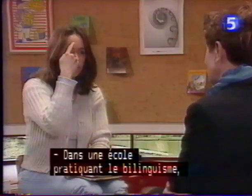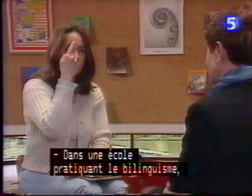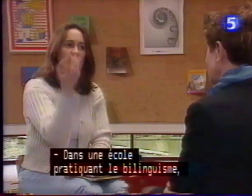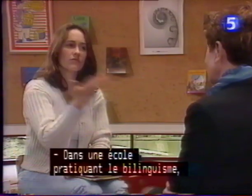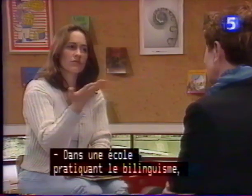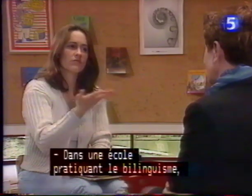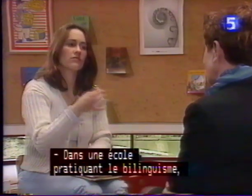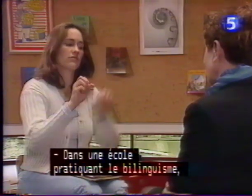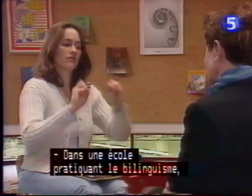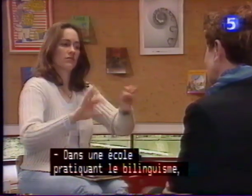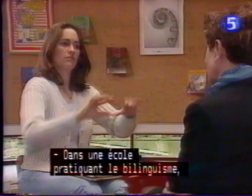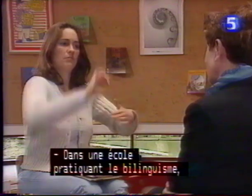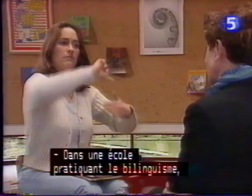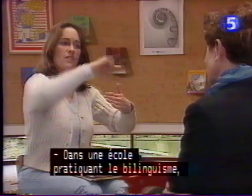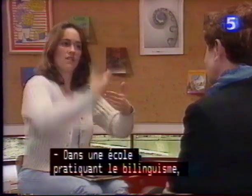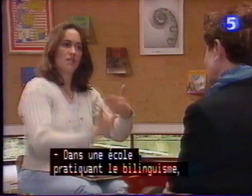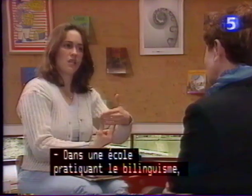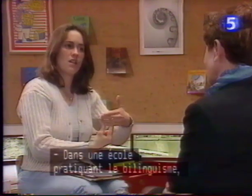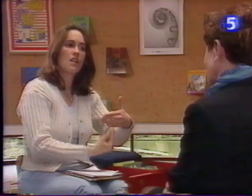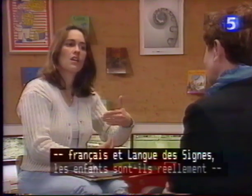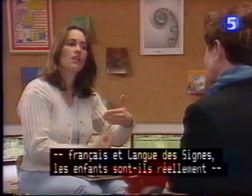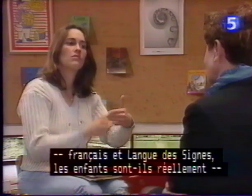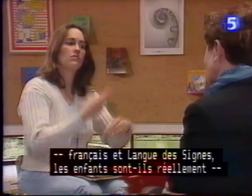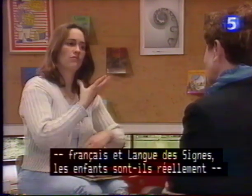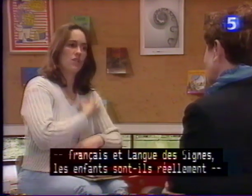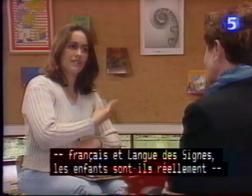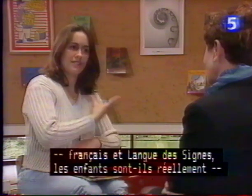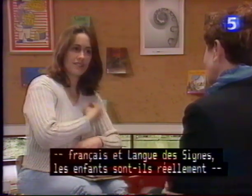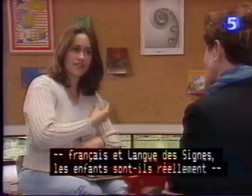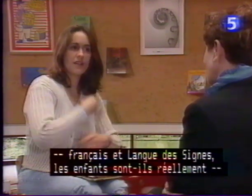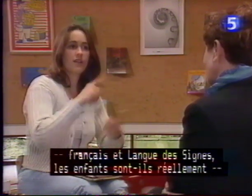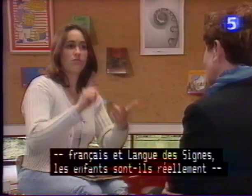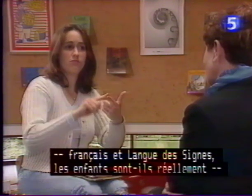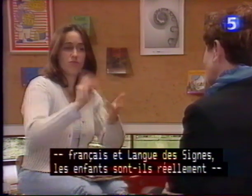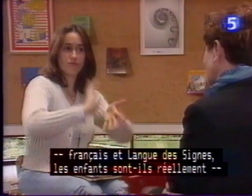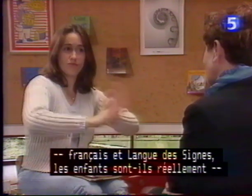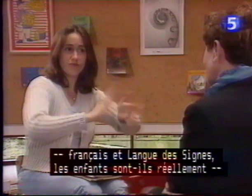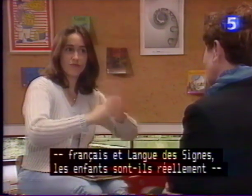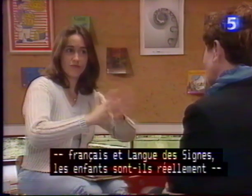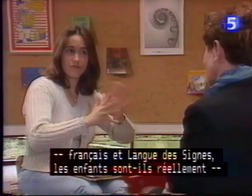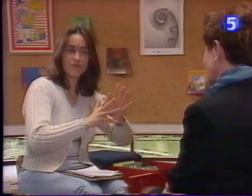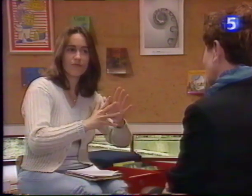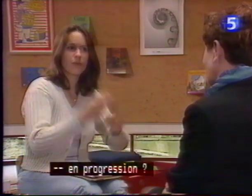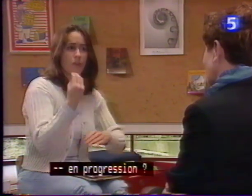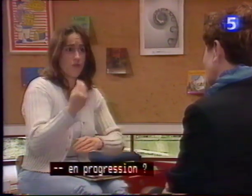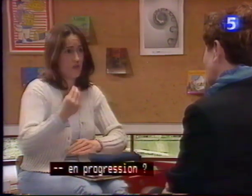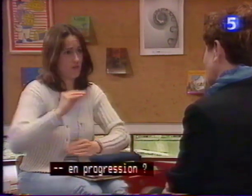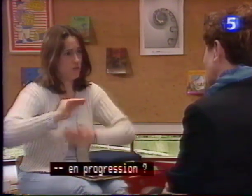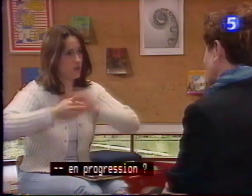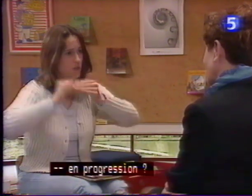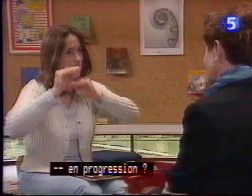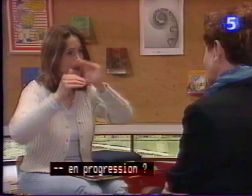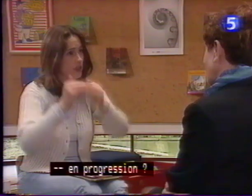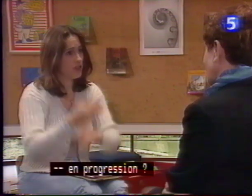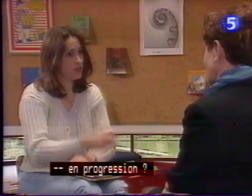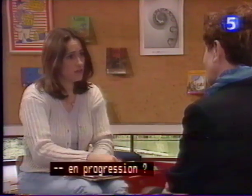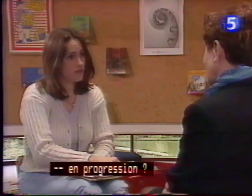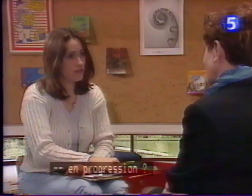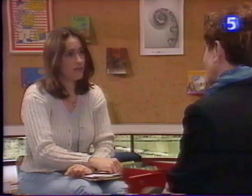Dans une école pratiquant le bilinguisme, français langue des signes, les enfants sont-ils réellement en progression ? Alors,